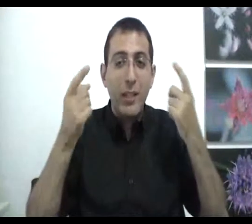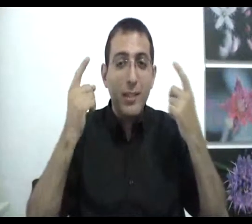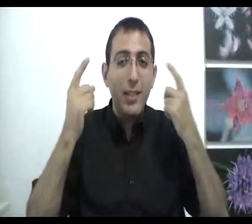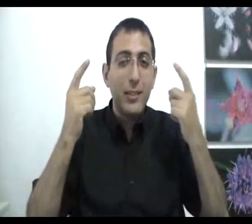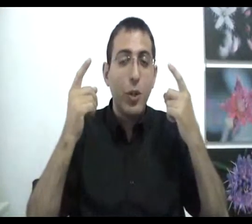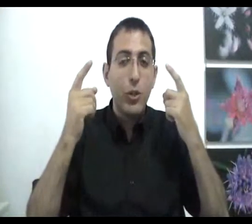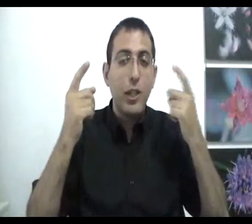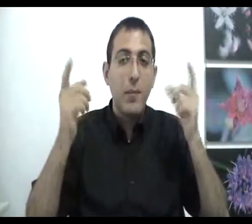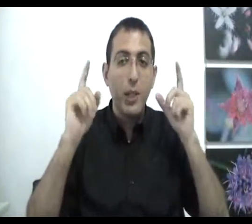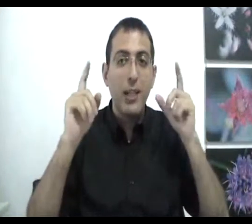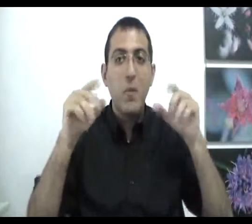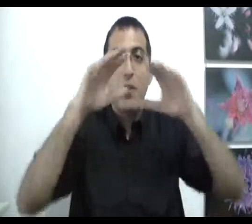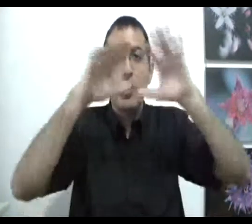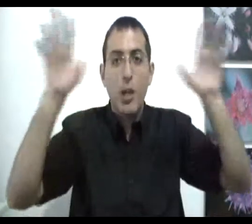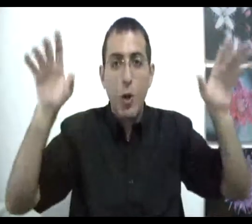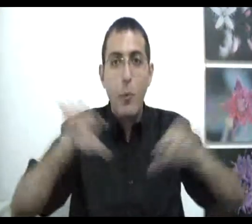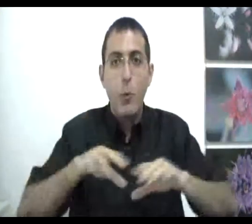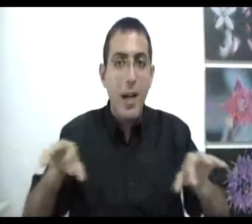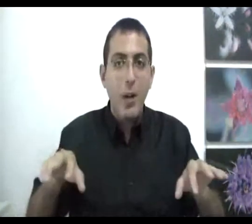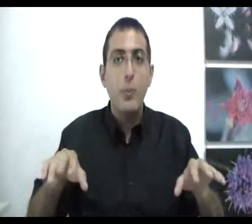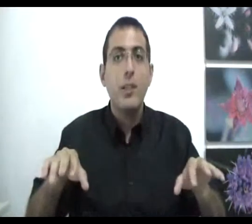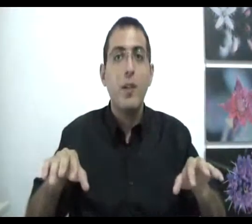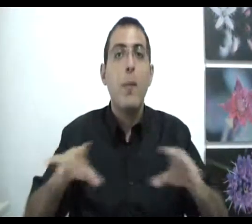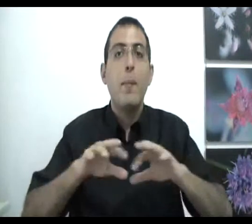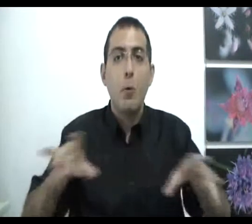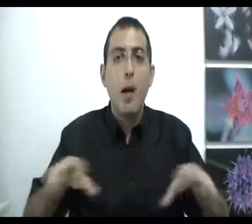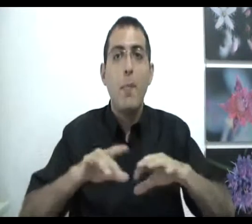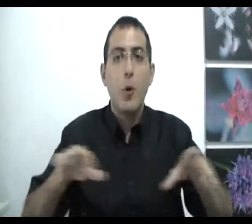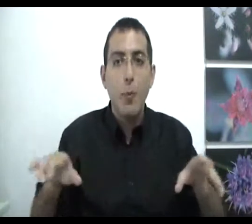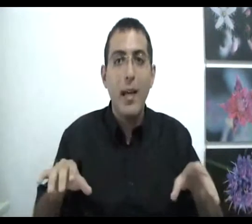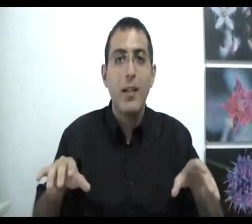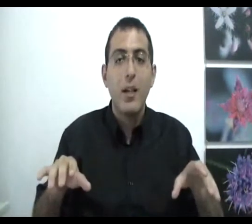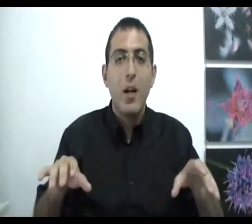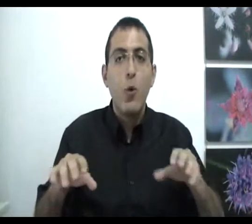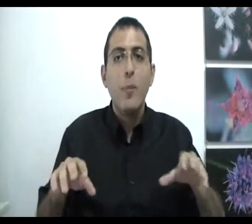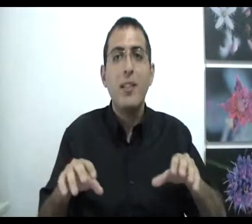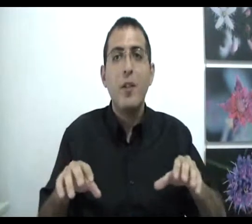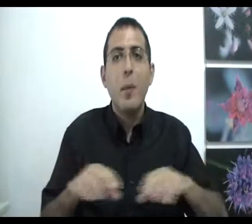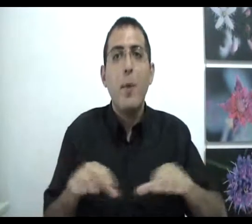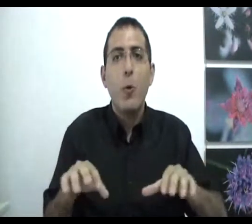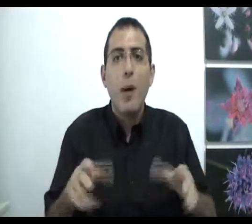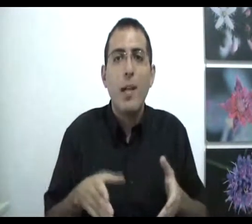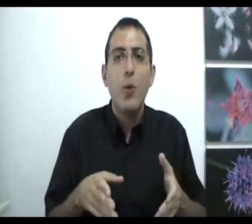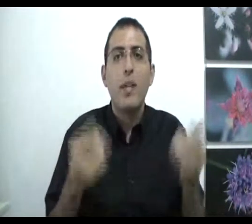צריך לזכור שגם כשהאדם מבין שהקול מחובר, הוא מתכווה לומר מחובר במקום ריק. הוא לא מתכווה לומר מחובר בכלום, כי